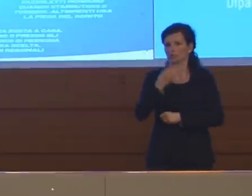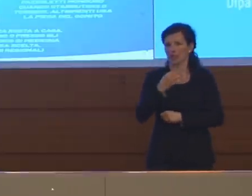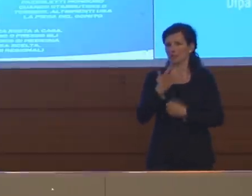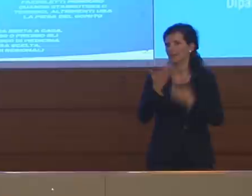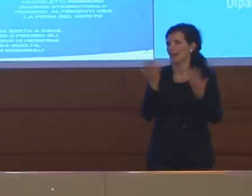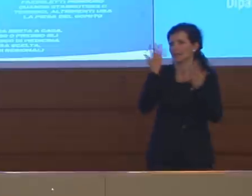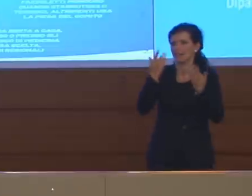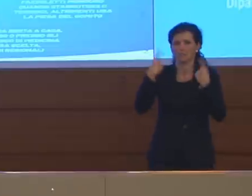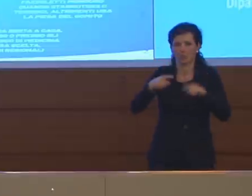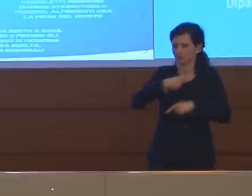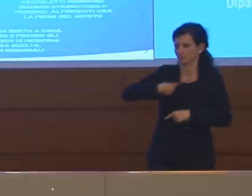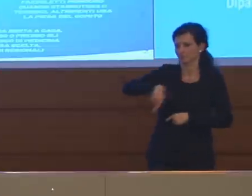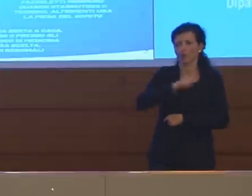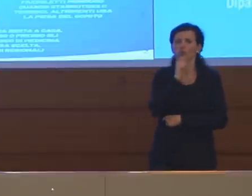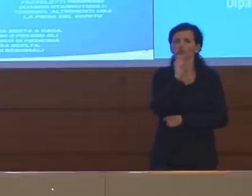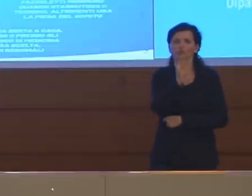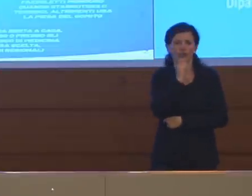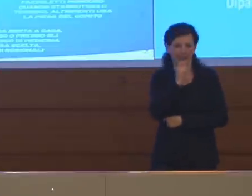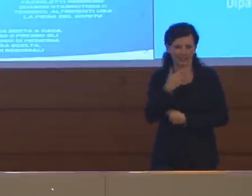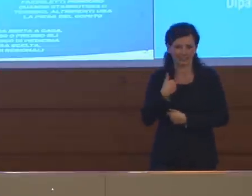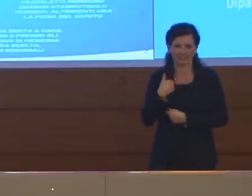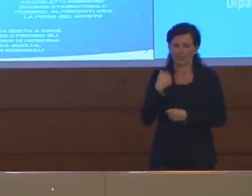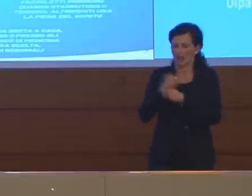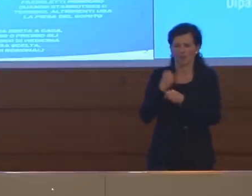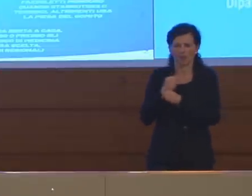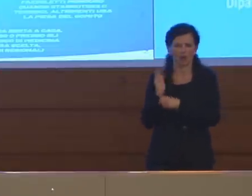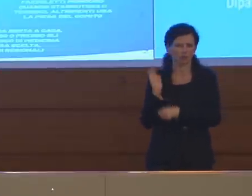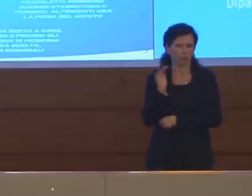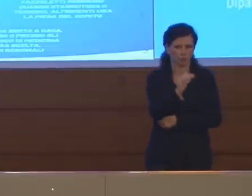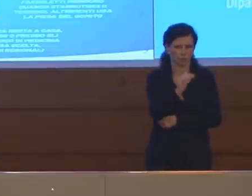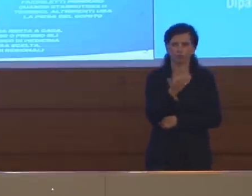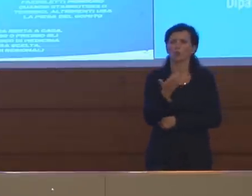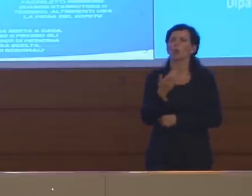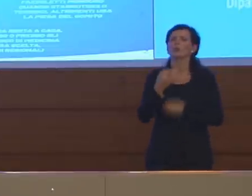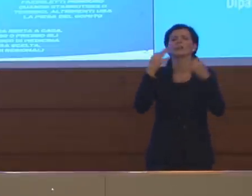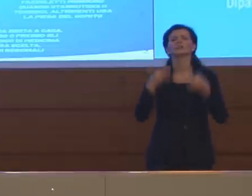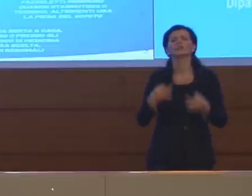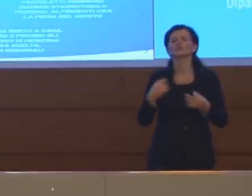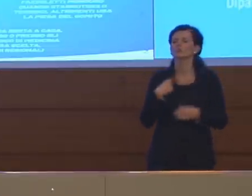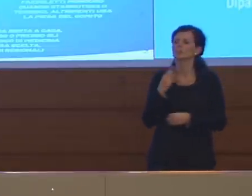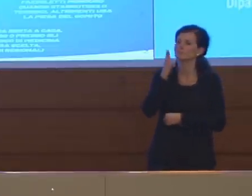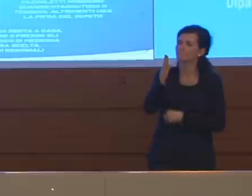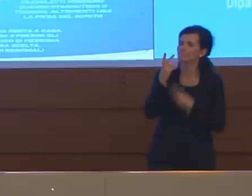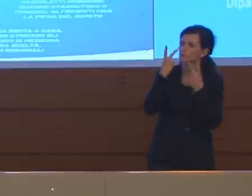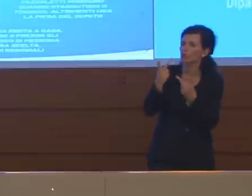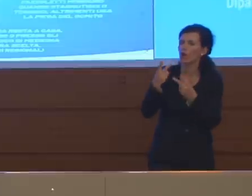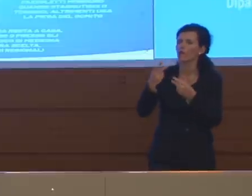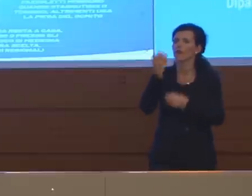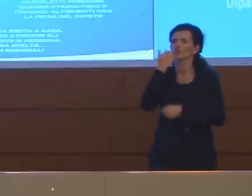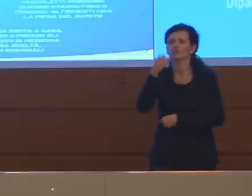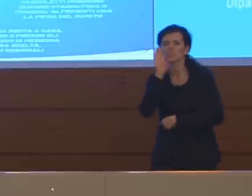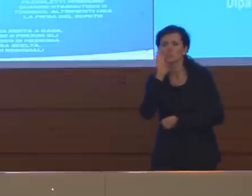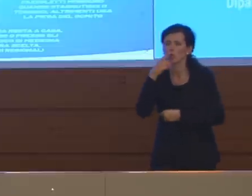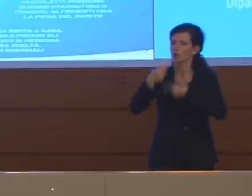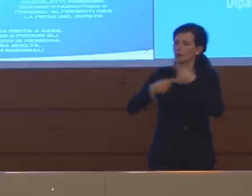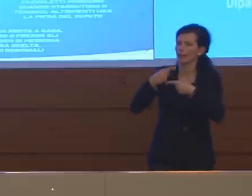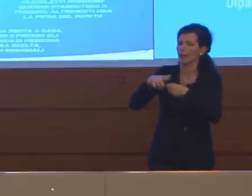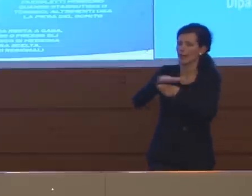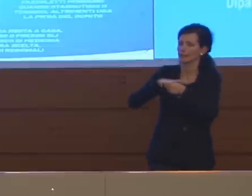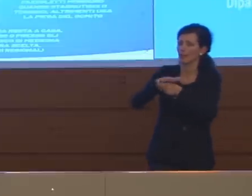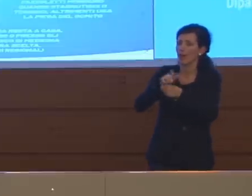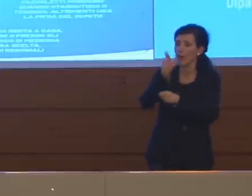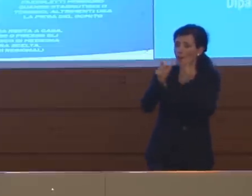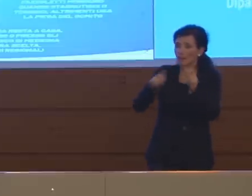esempio visto che siamo qui, come noi ecco e decidono di andare a trovare genitori, parenti, affetti soprattutto parlando di persone